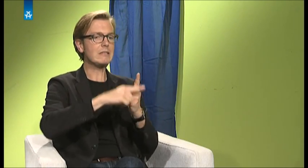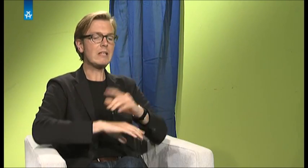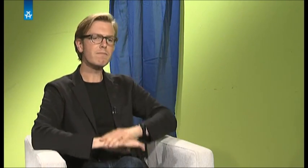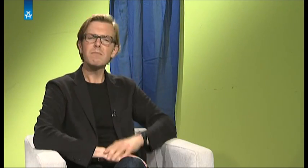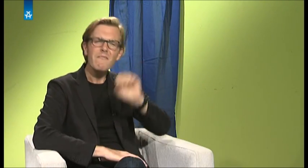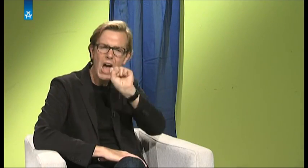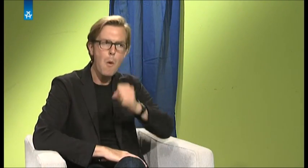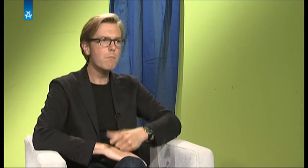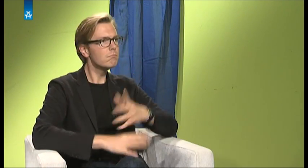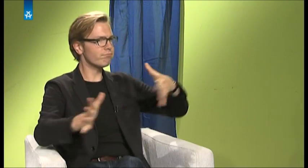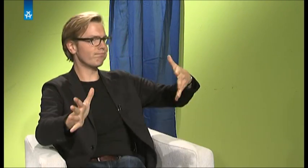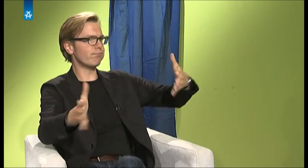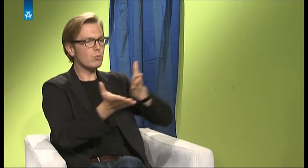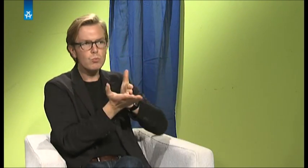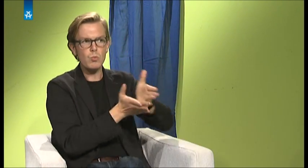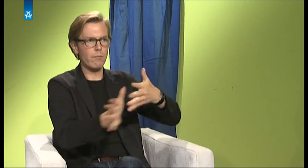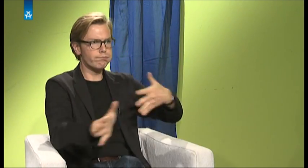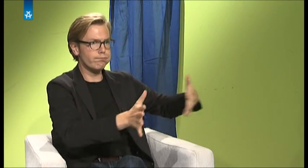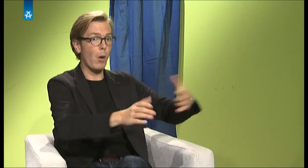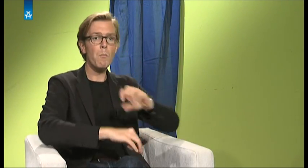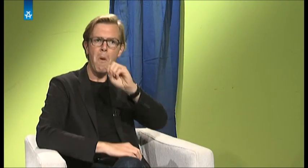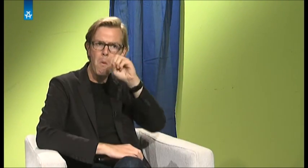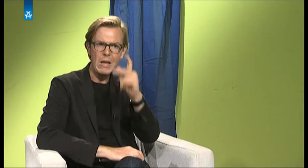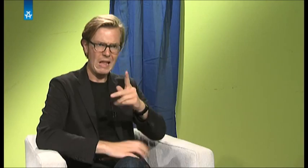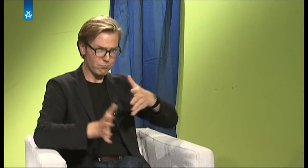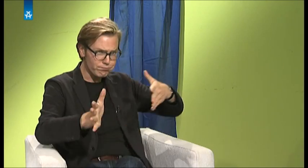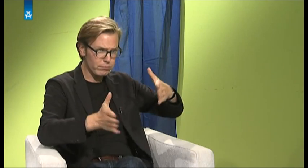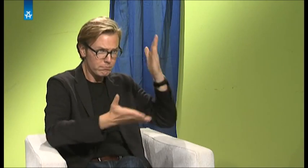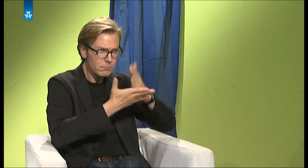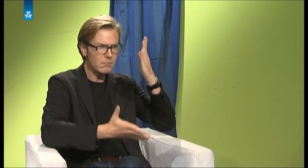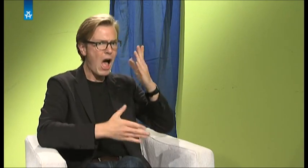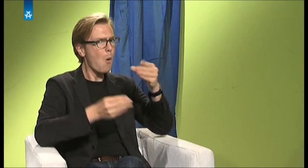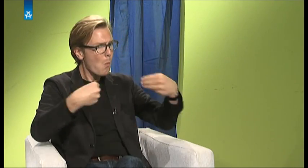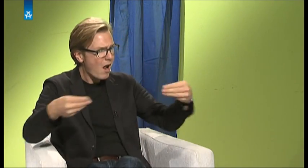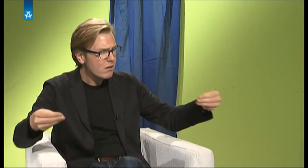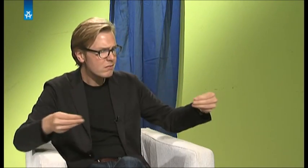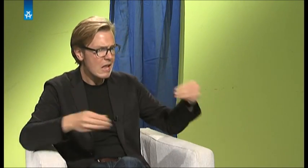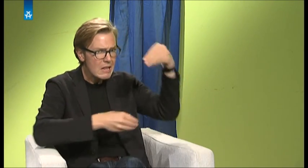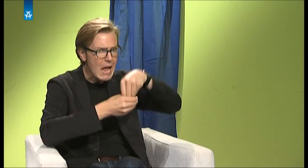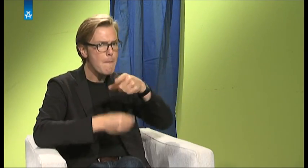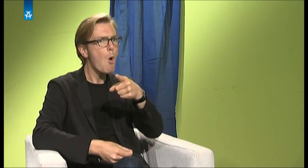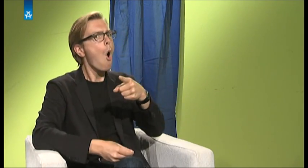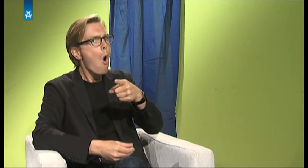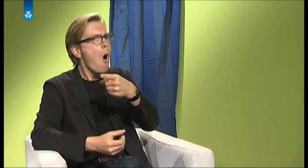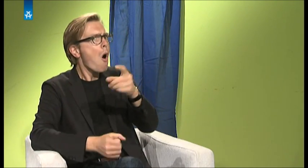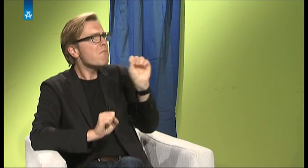gezeichnet. Und ich habe gefragt warum und die haben gesagt, na, es ist halt eine gebärdensprachliche Universität, jeder kann gebärden. Und ich habe dann gefragt, na,